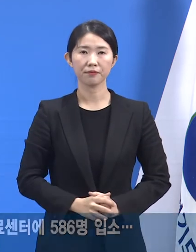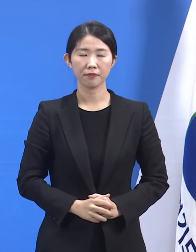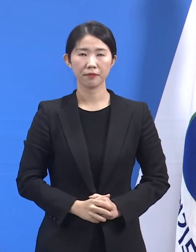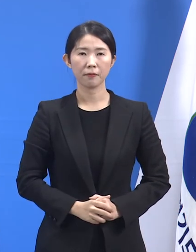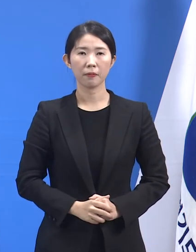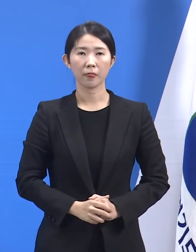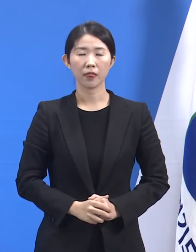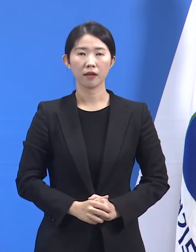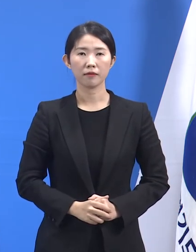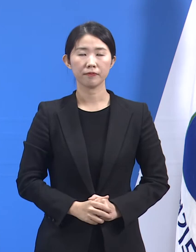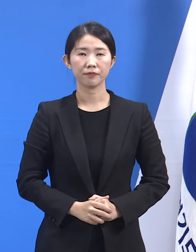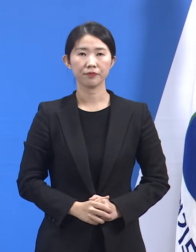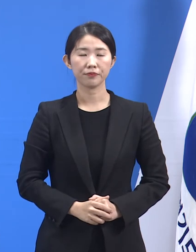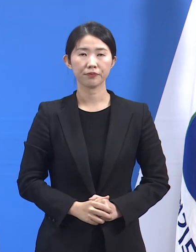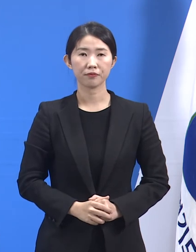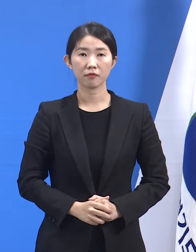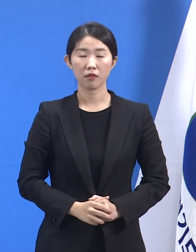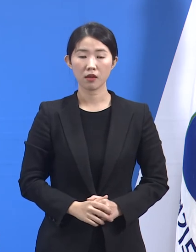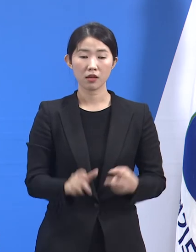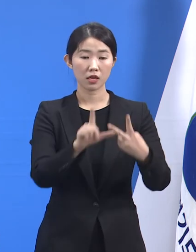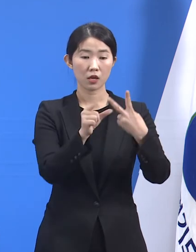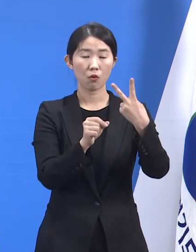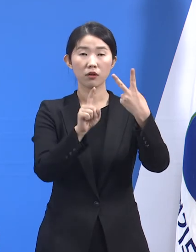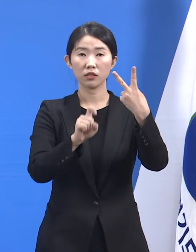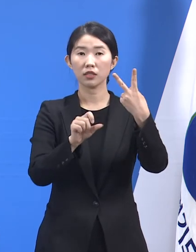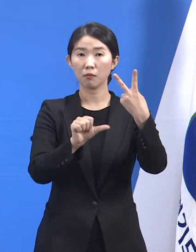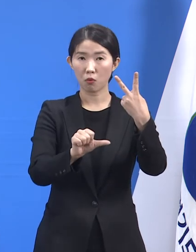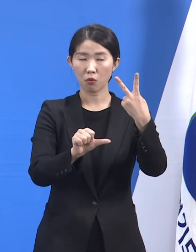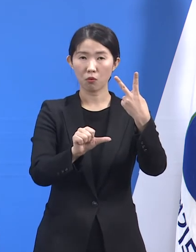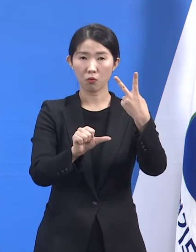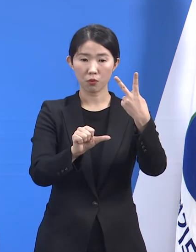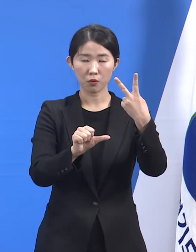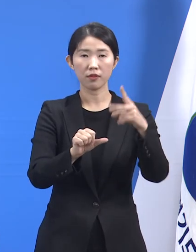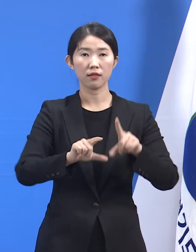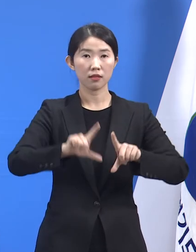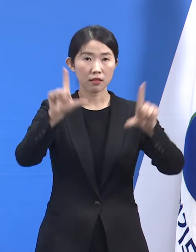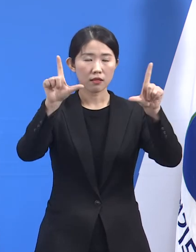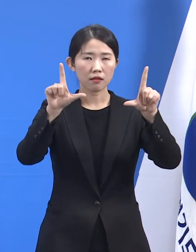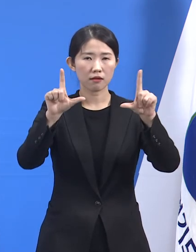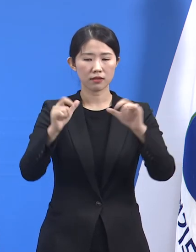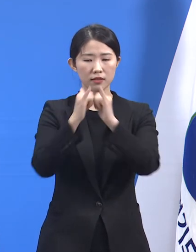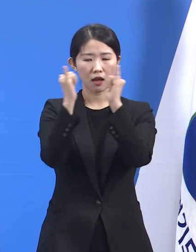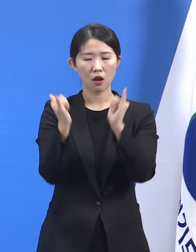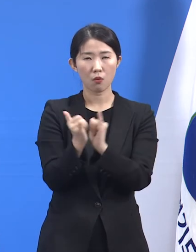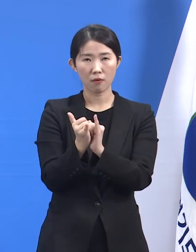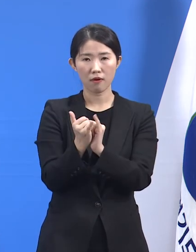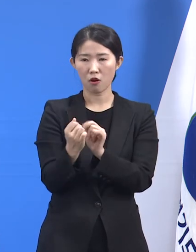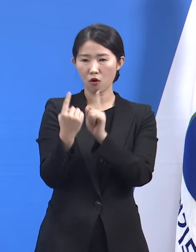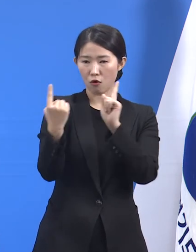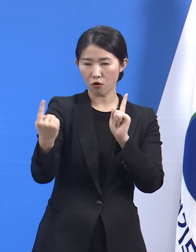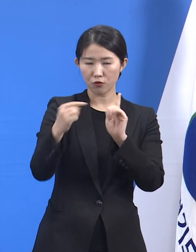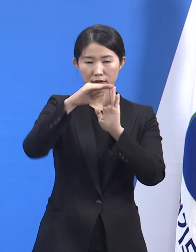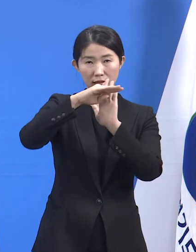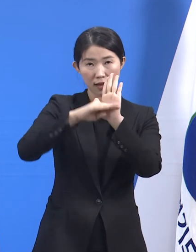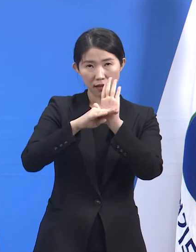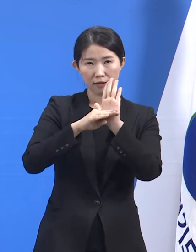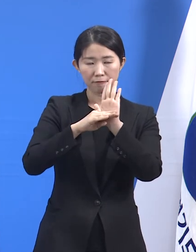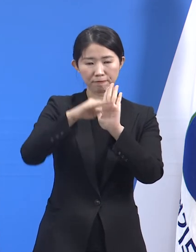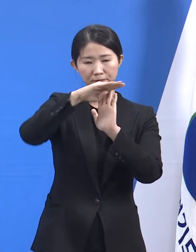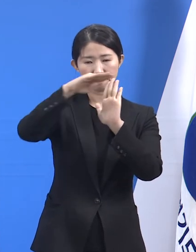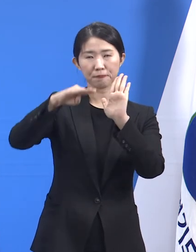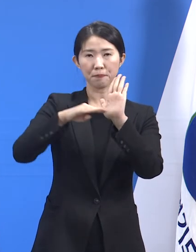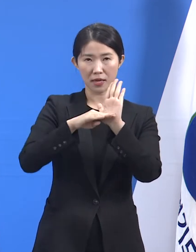지난 15일부터 수도권 사회적 거리 두기가 2단계로 낮아졌습니다. 그러나 긴장을